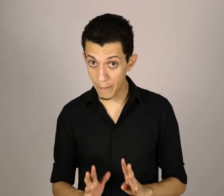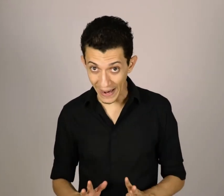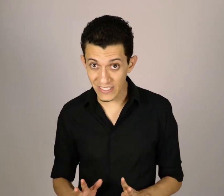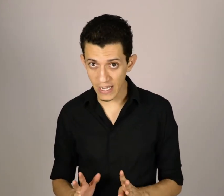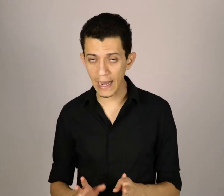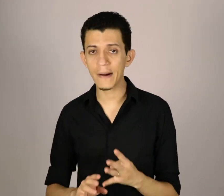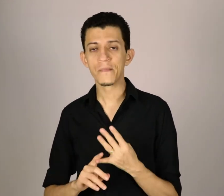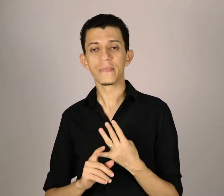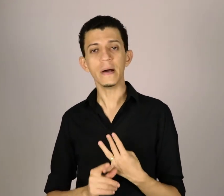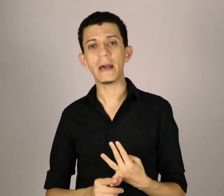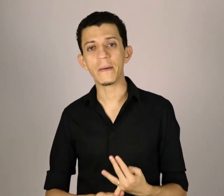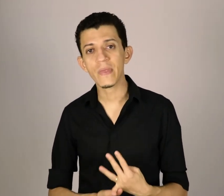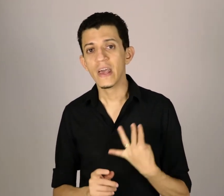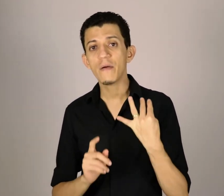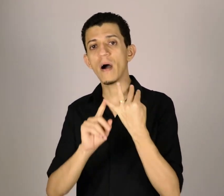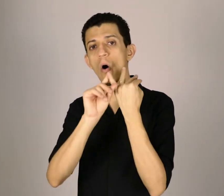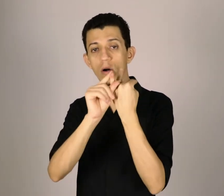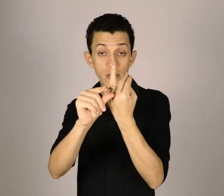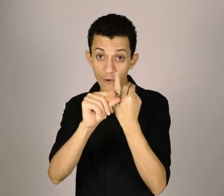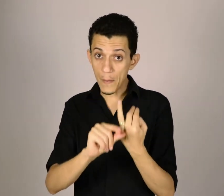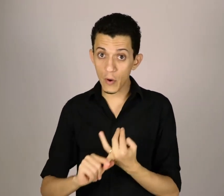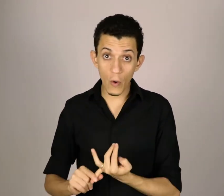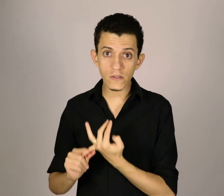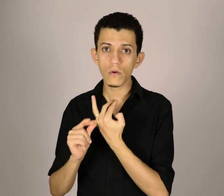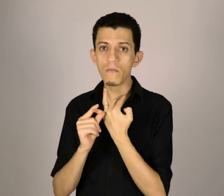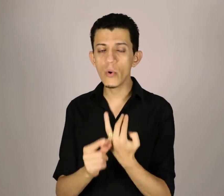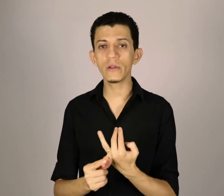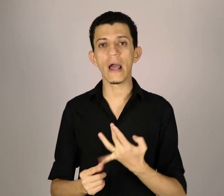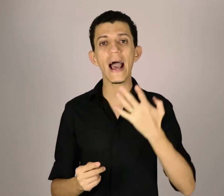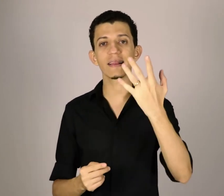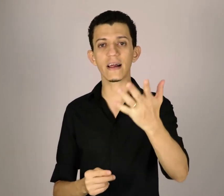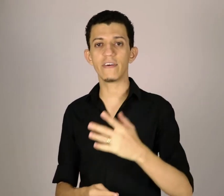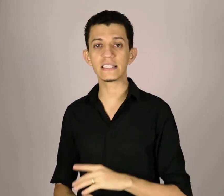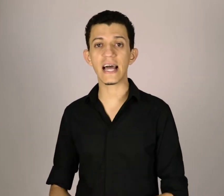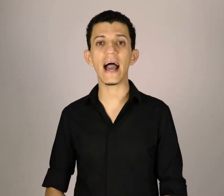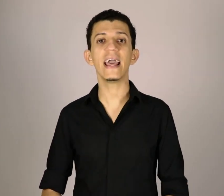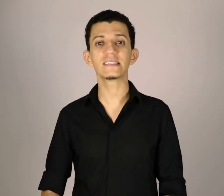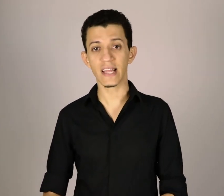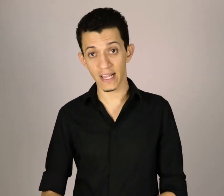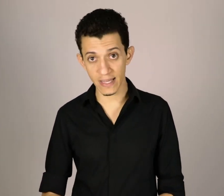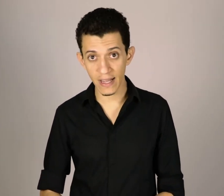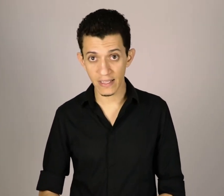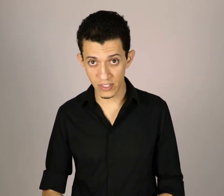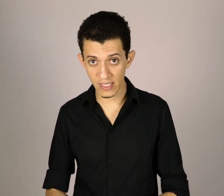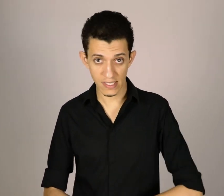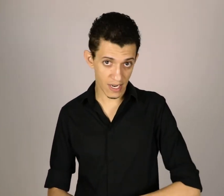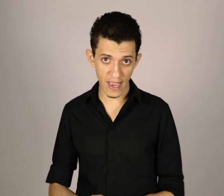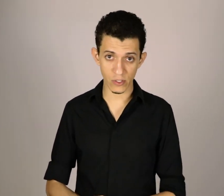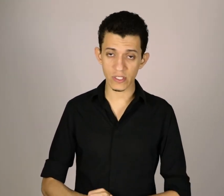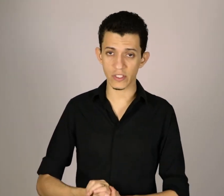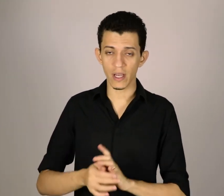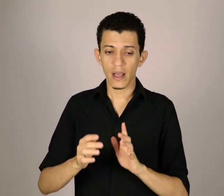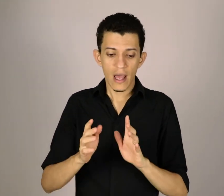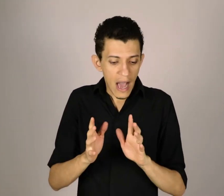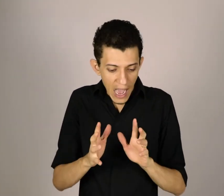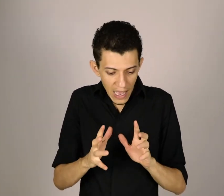praticar também. E uma outra forma que eu gosto muito é através da escrita de sinais, ou seja, a